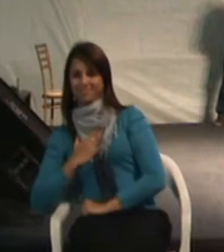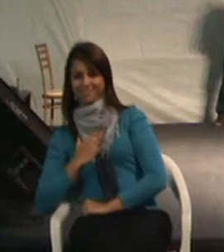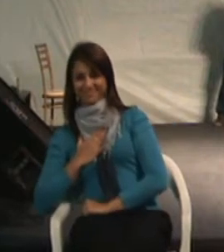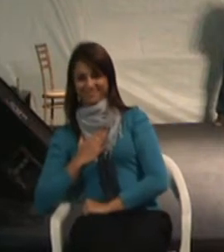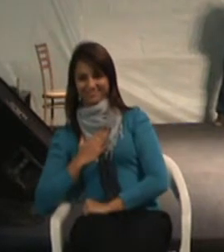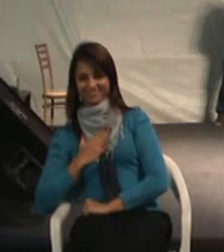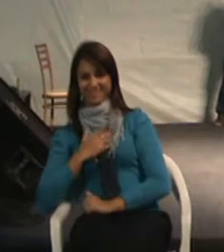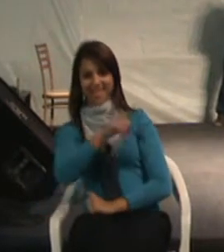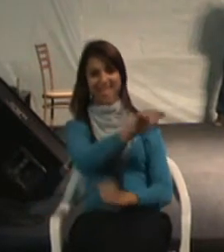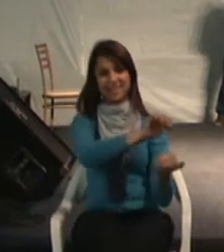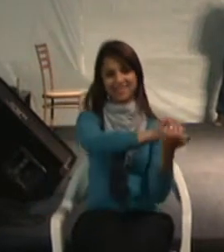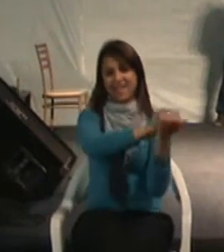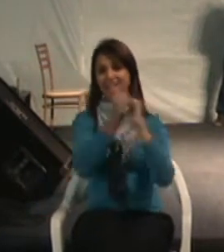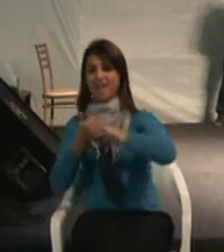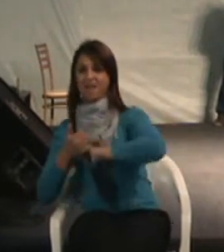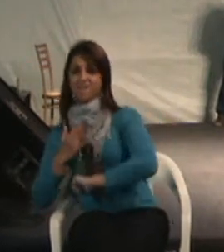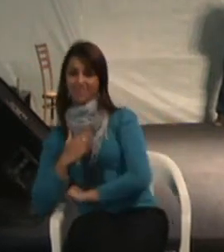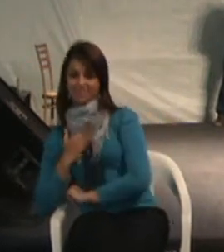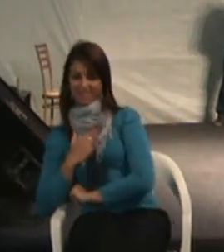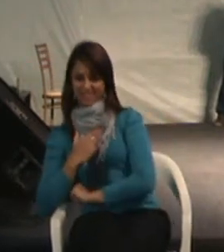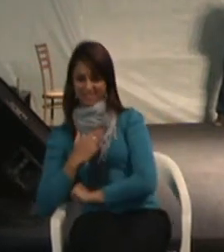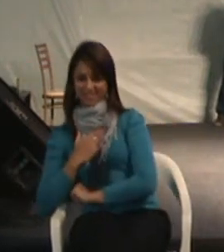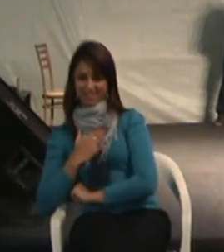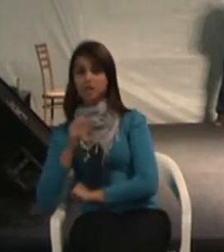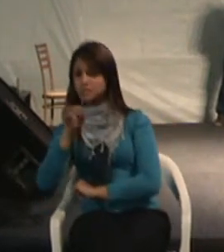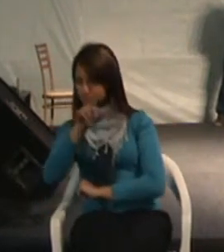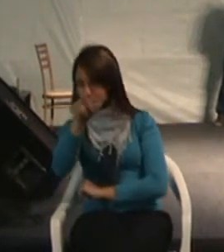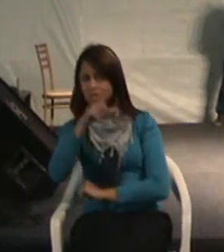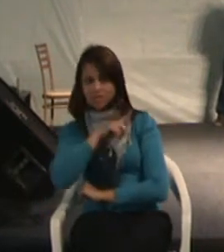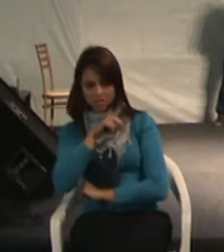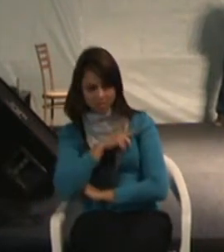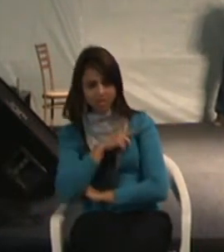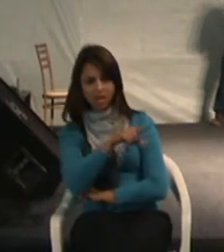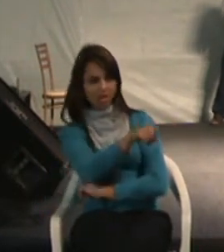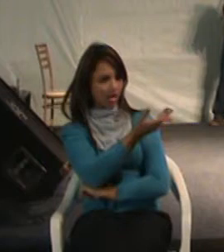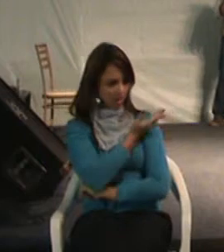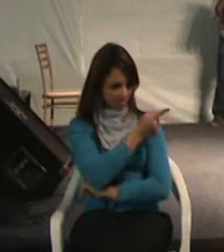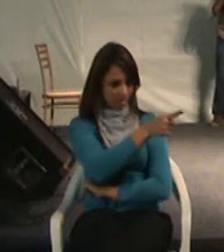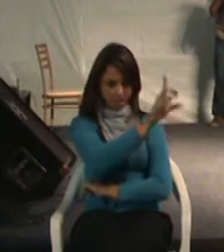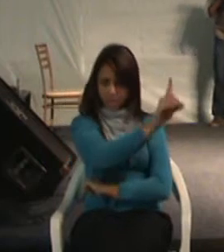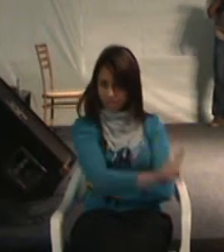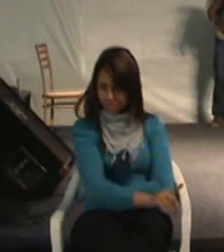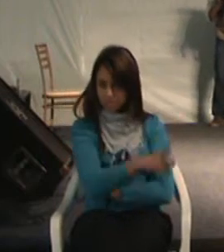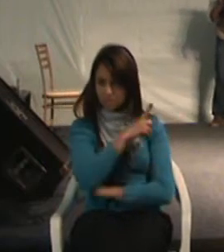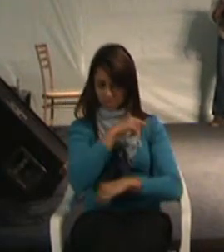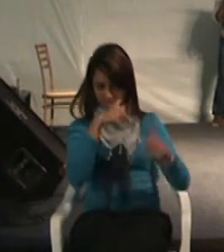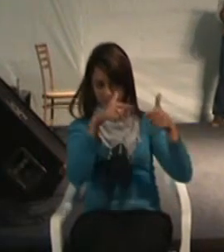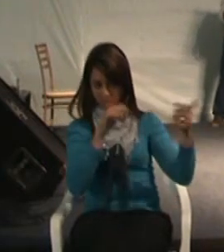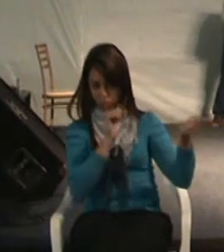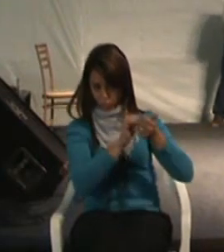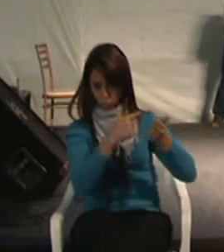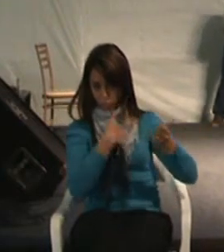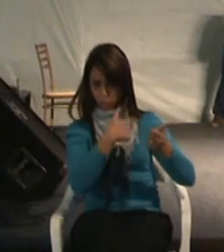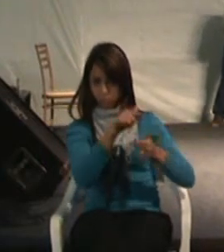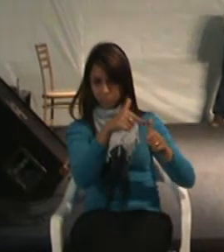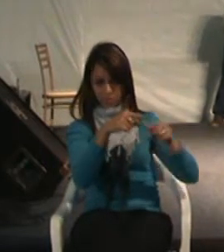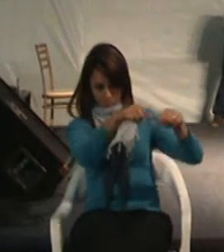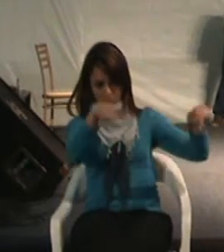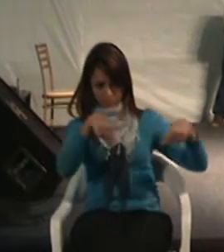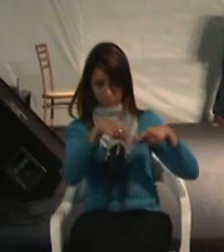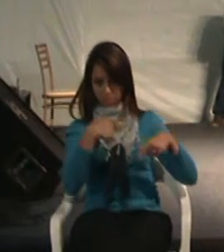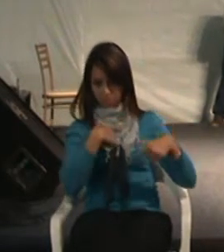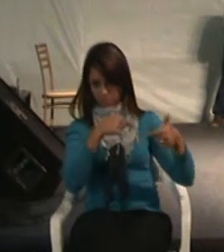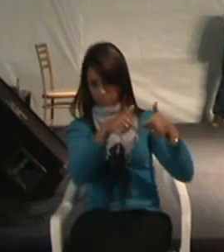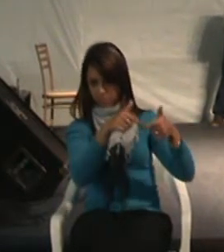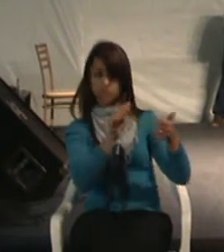necessidades. Então, se vocês têm algum companheiro com deficiência que trabalha com vocês, no departamento